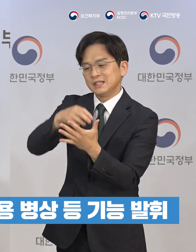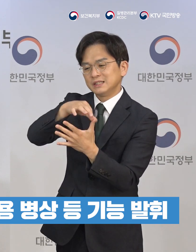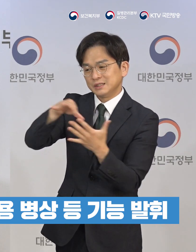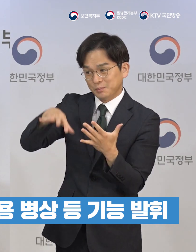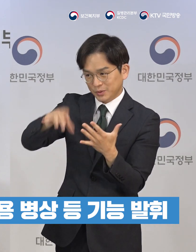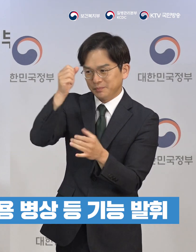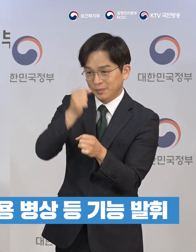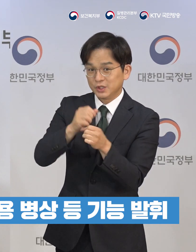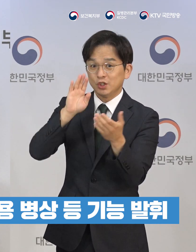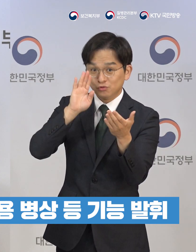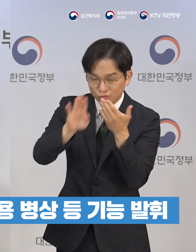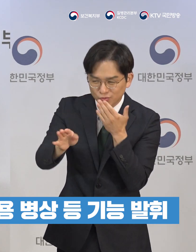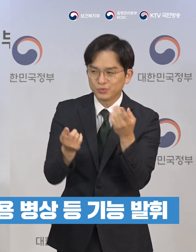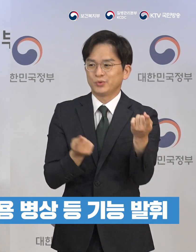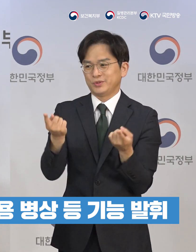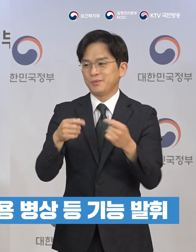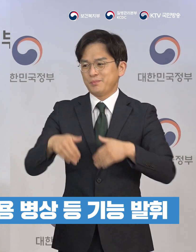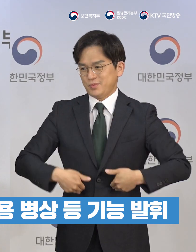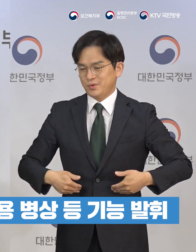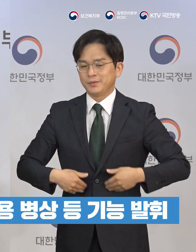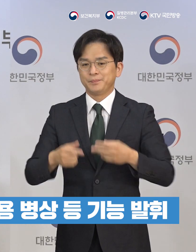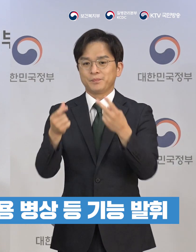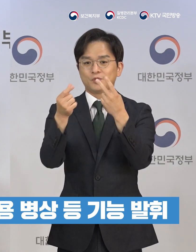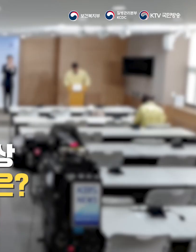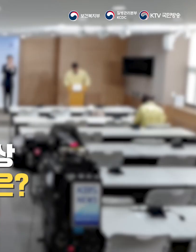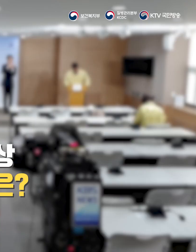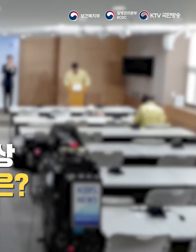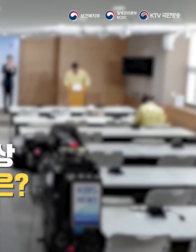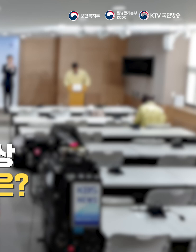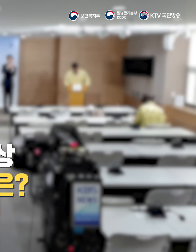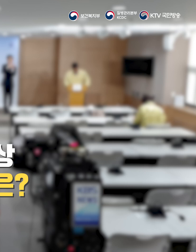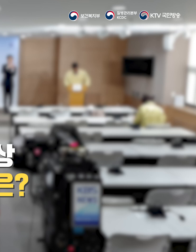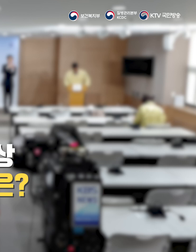비해서는 준비되어 있는 것으로 그렇게 파악을 합니다.